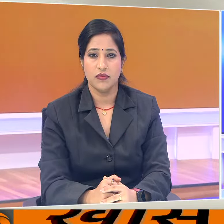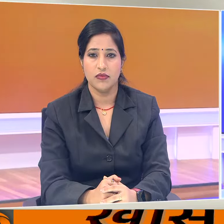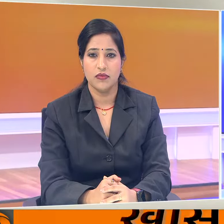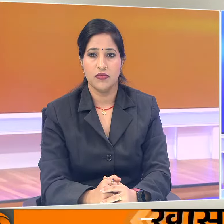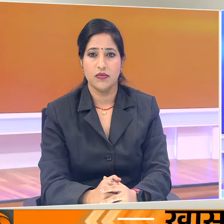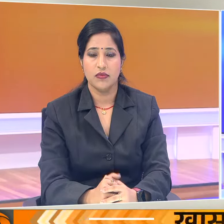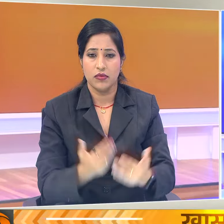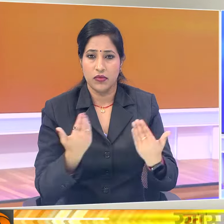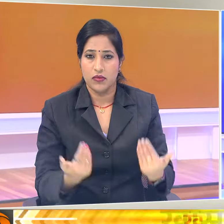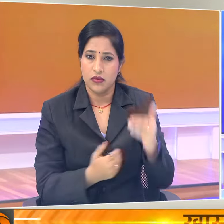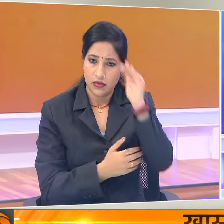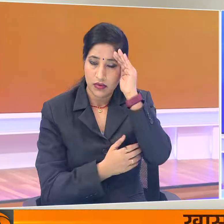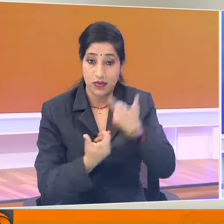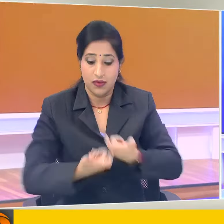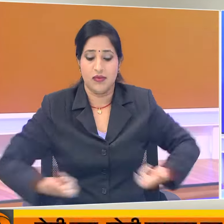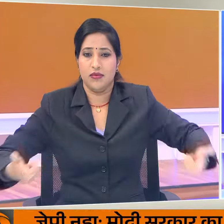और अब खबर संसद से।